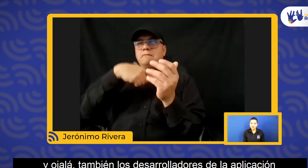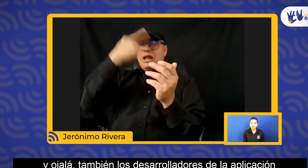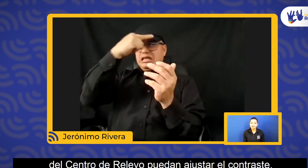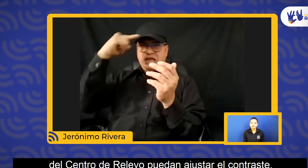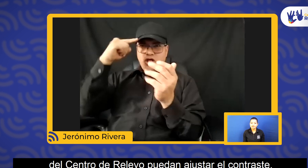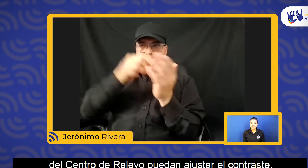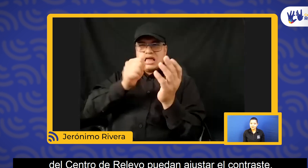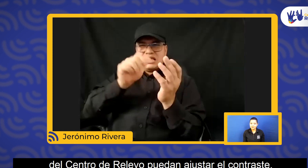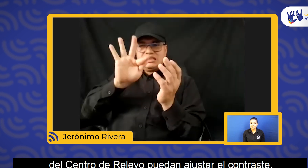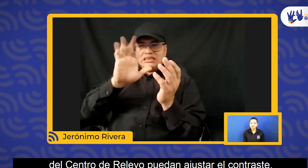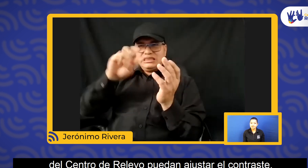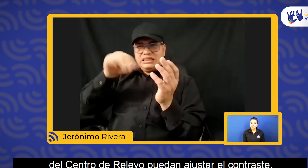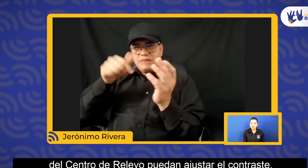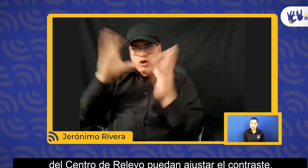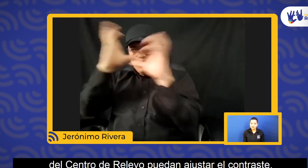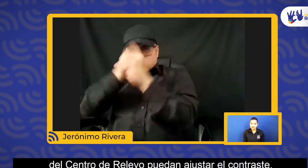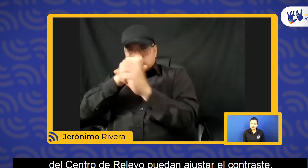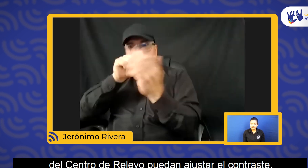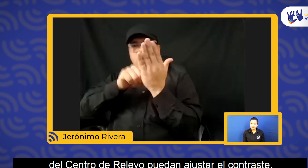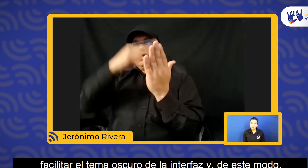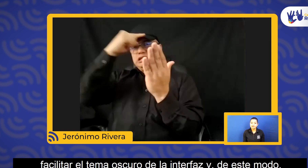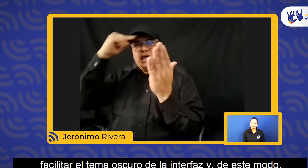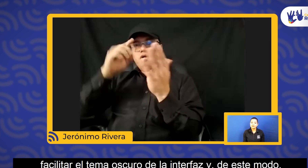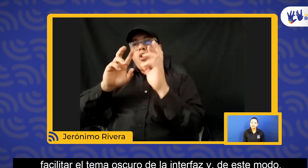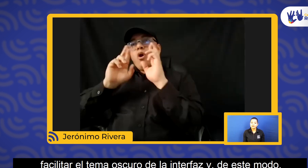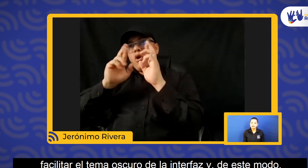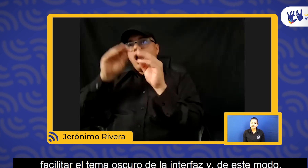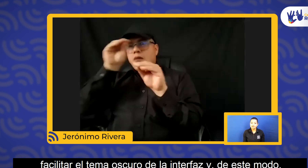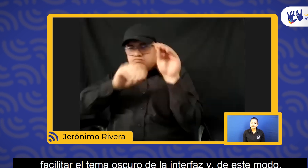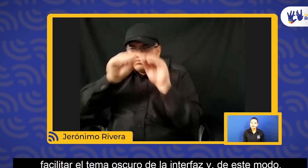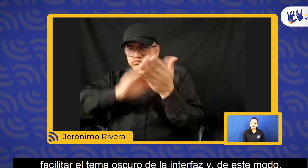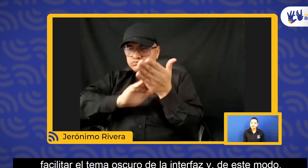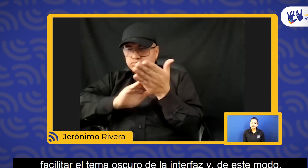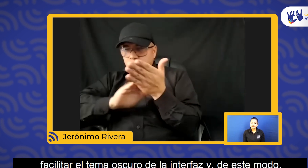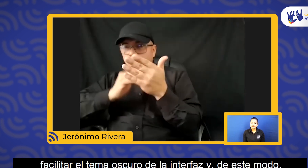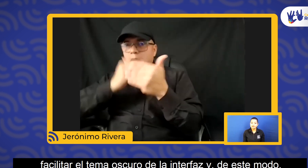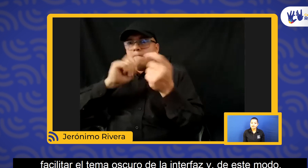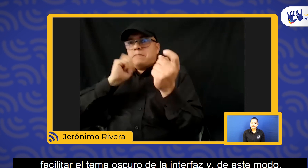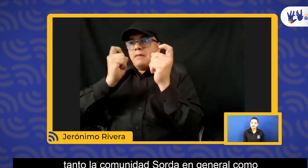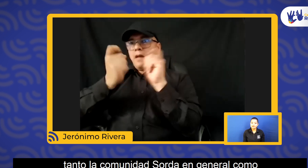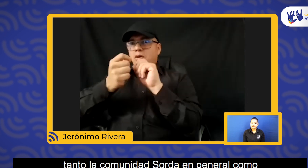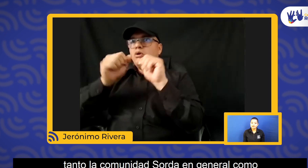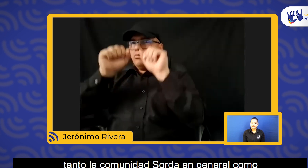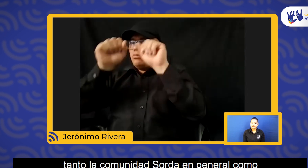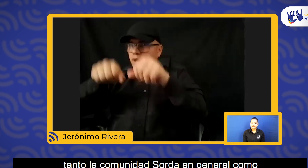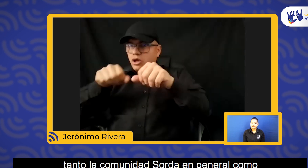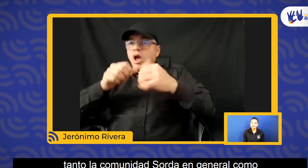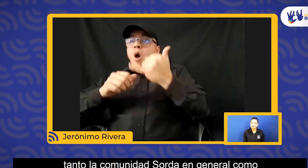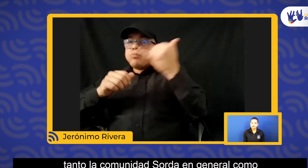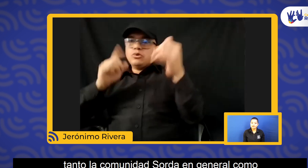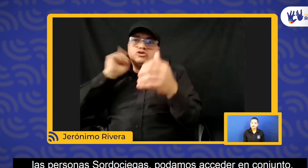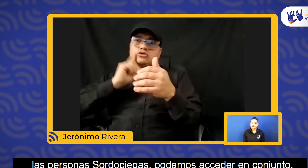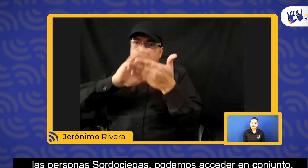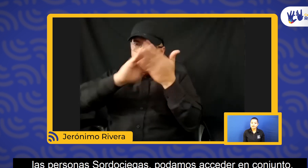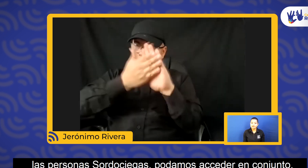de la aplicación del centro de relevo puedan ajustar el contraste, facilitar el tema oscuro de la interfaz. Y de este modo, tanto la comunidad sorda en